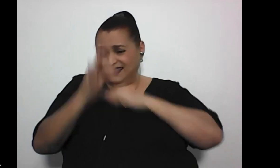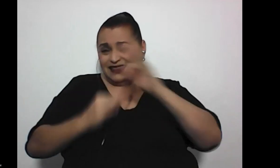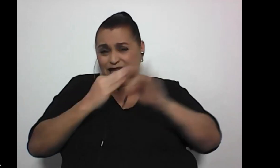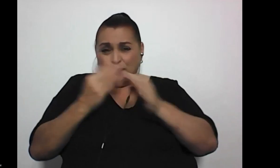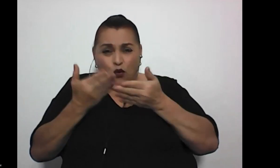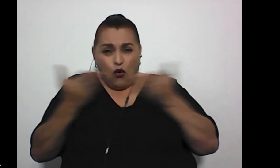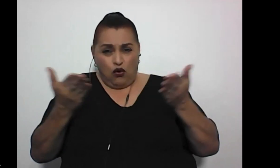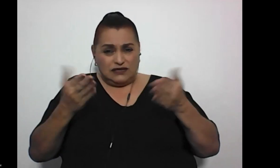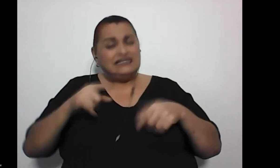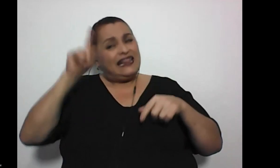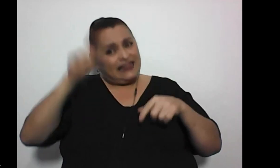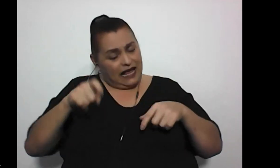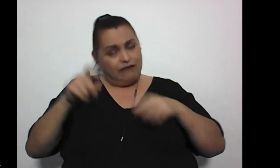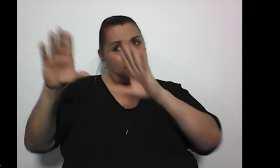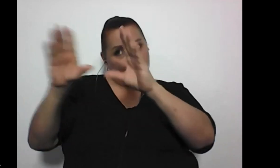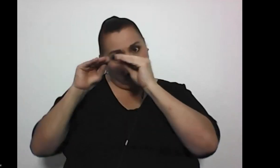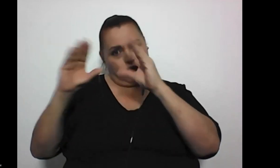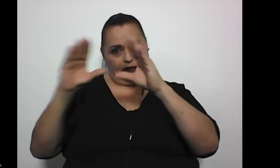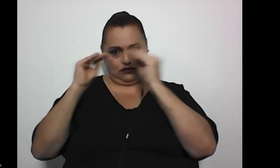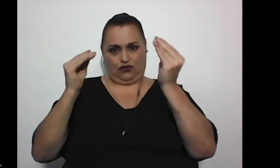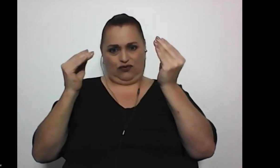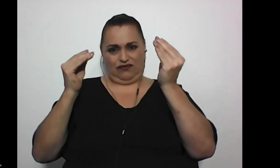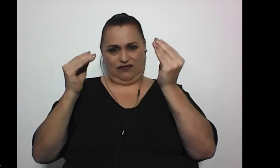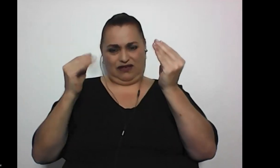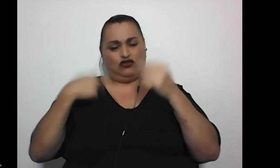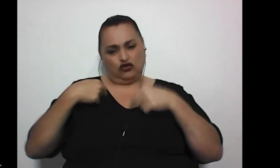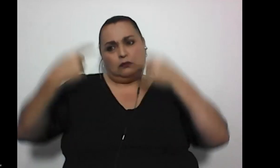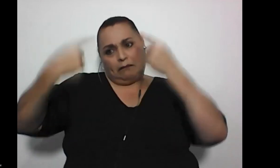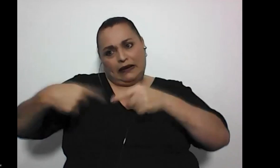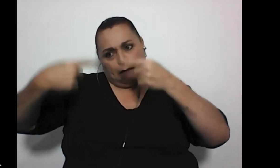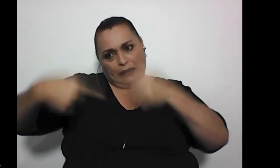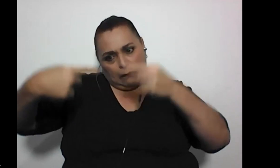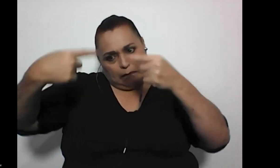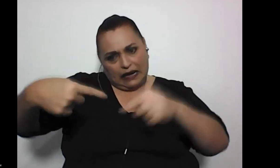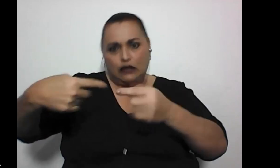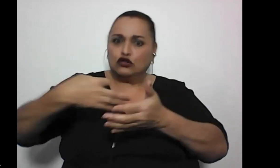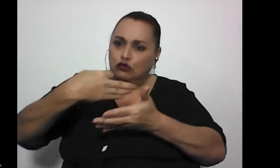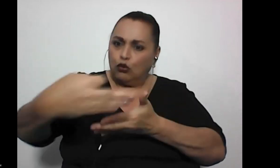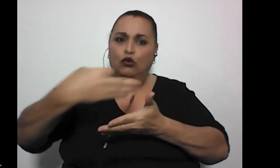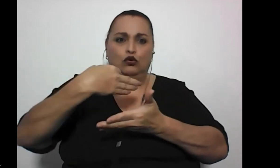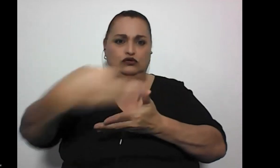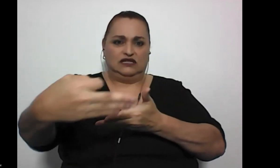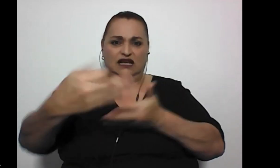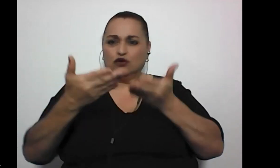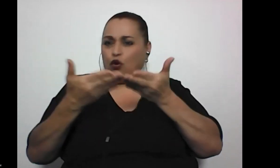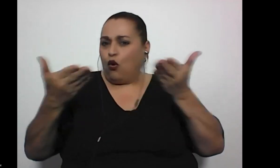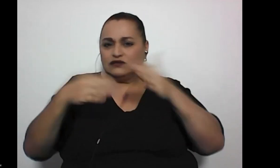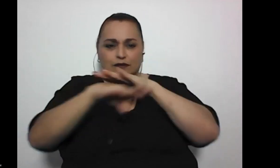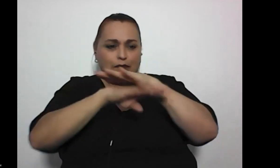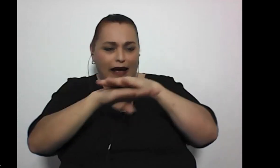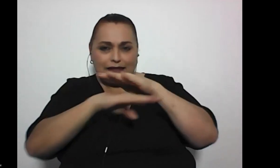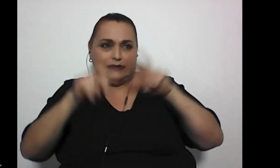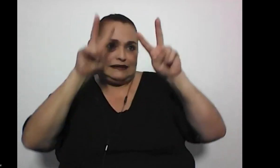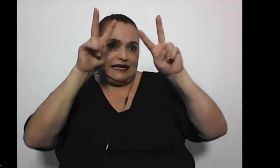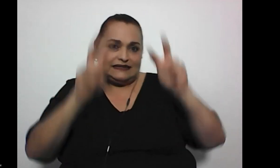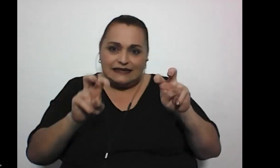tenemos que estar informadas y tenemos que estar peleando, incluso por cosas tan básicas, ¿verdad? Como un examen